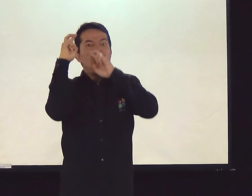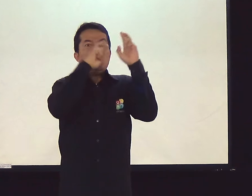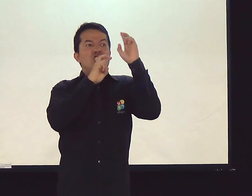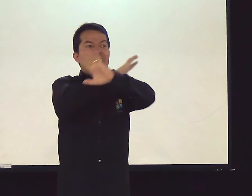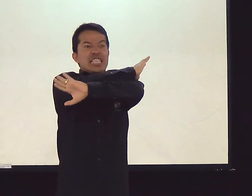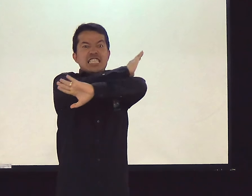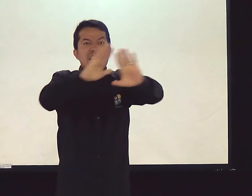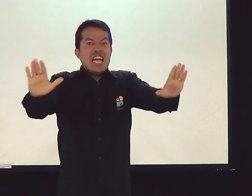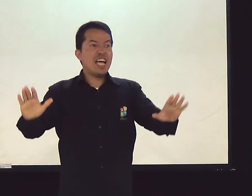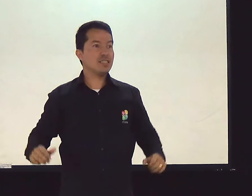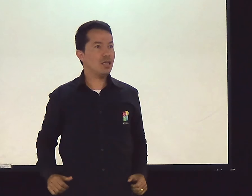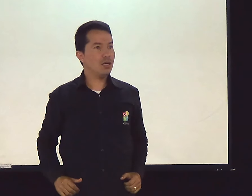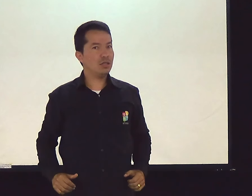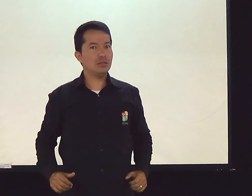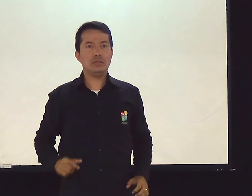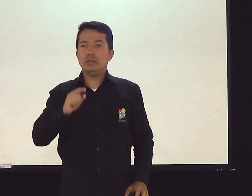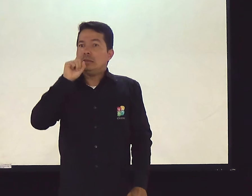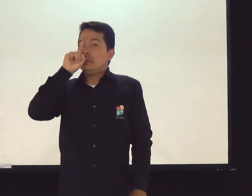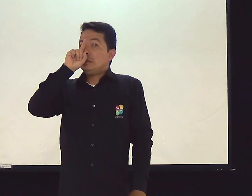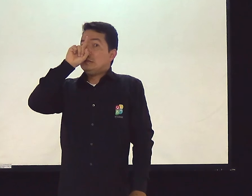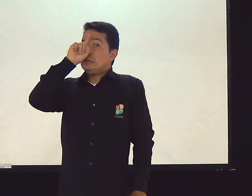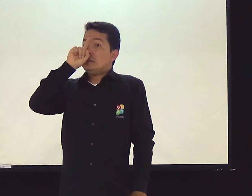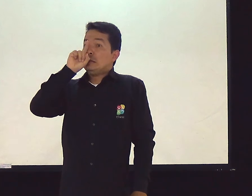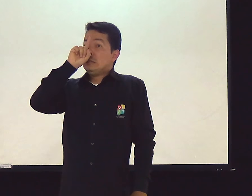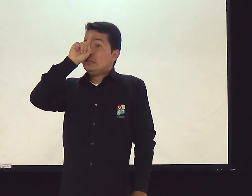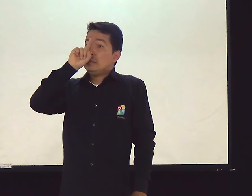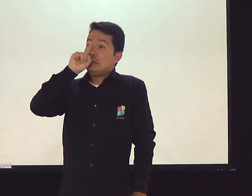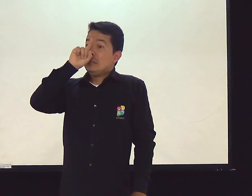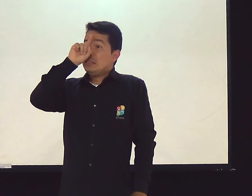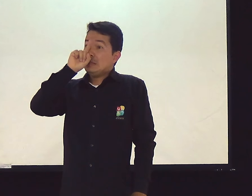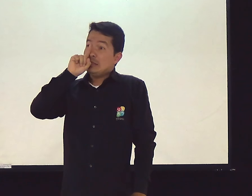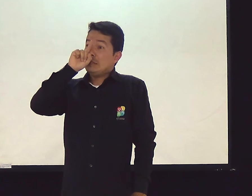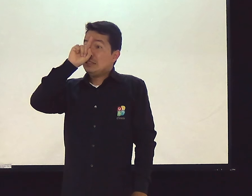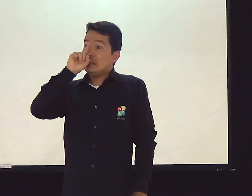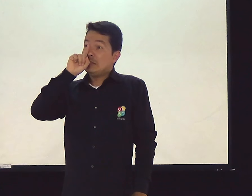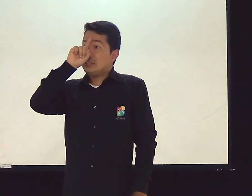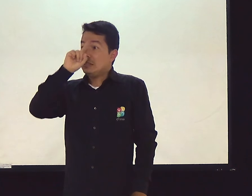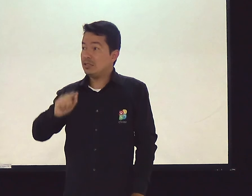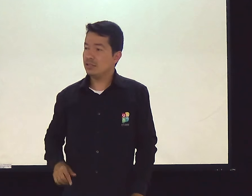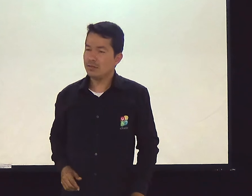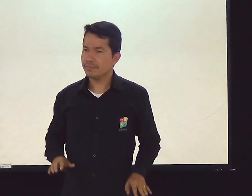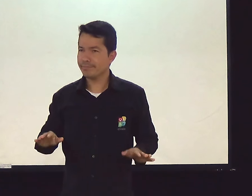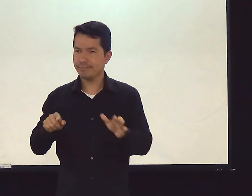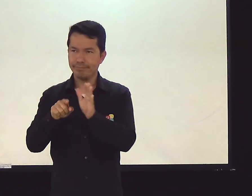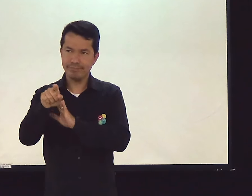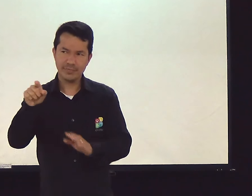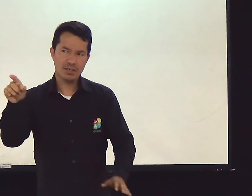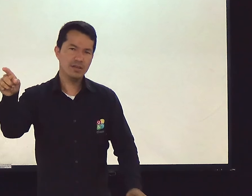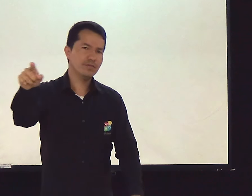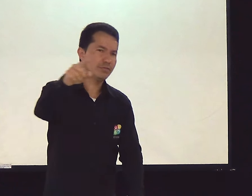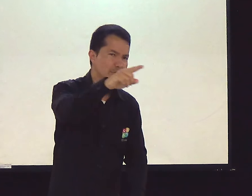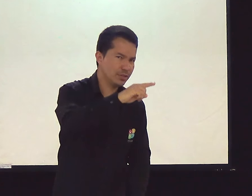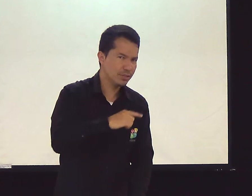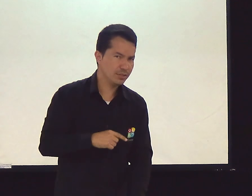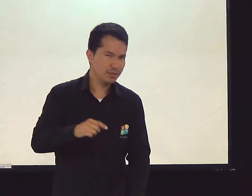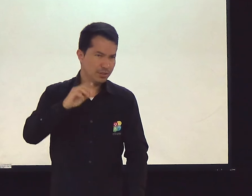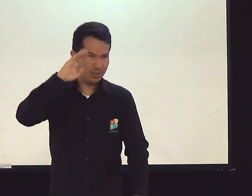Não vigiou. Não cuidou. Isso é perigoso. Bem perigoso. Eu pergunto para vocês.